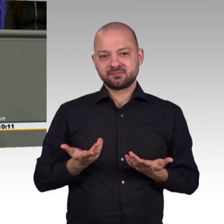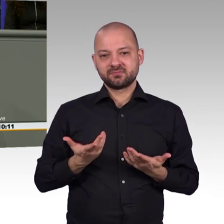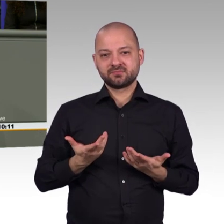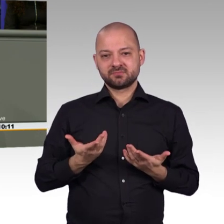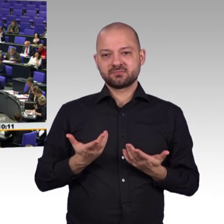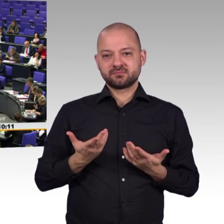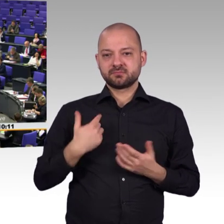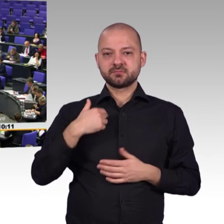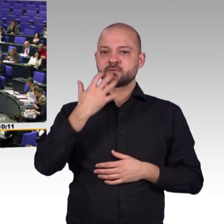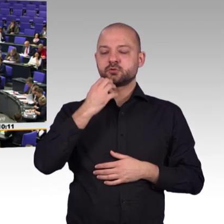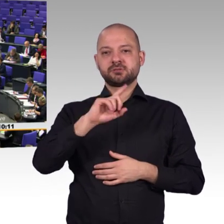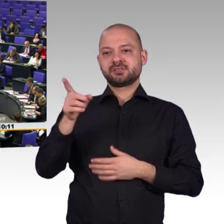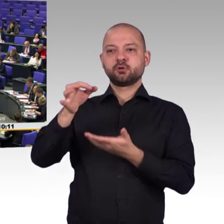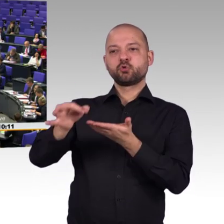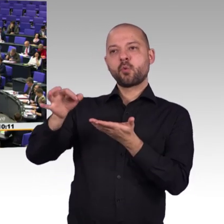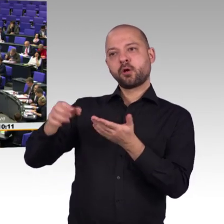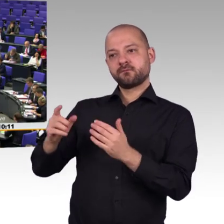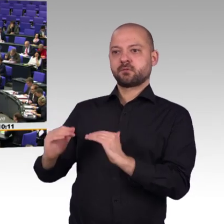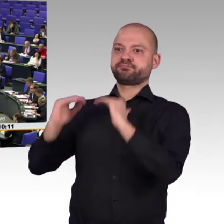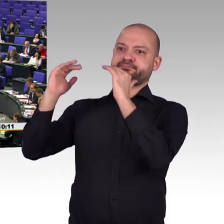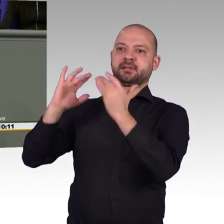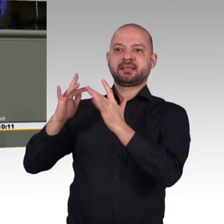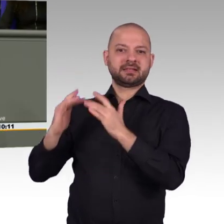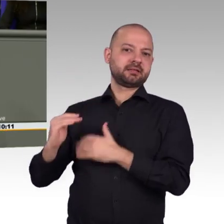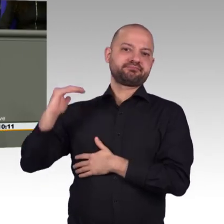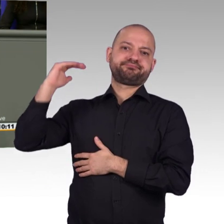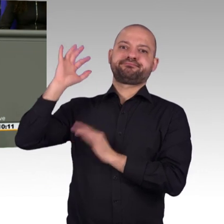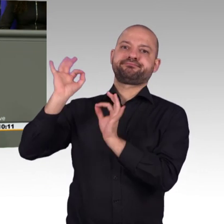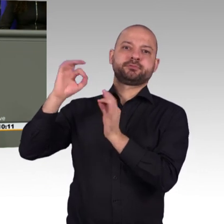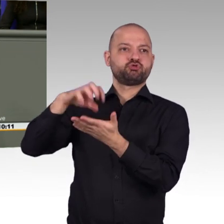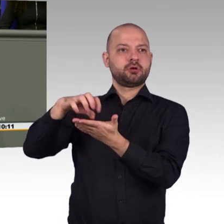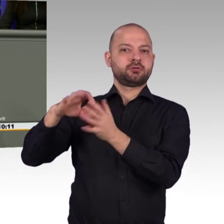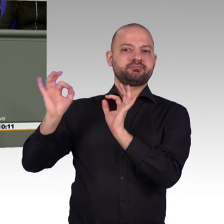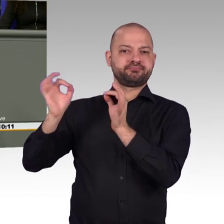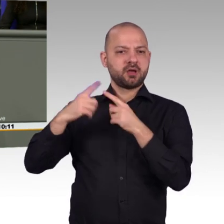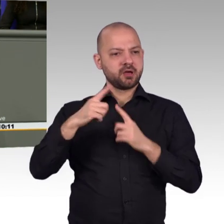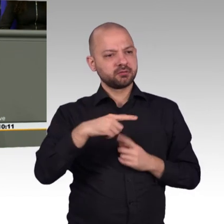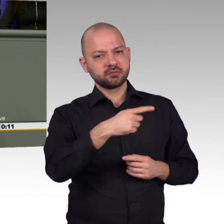unsere Gesellschaft nicht spalten. Die Umsetzungsstrategie der Bundesregierung ist da eine solide Grundlage. Vielen Dank.